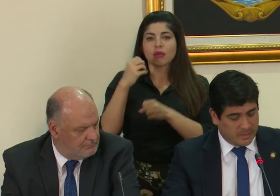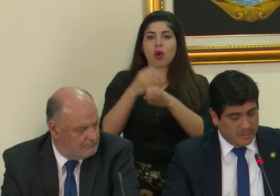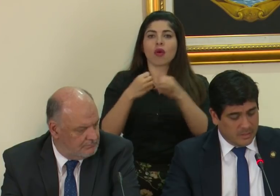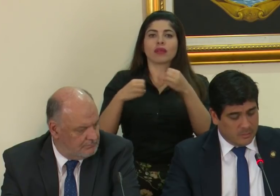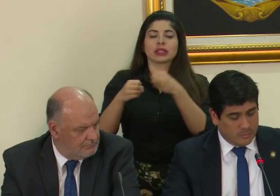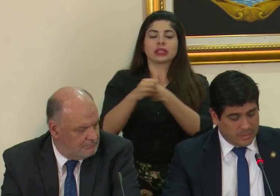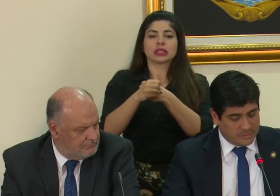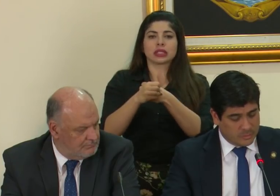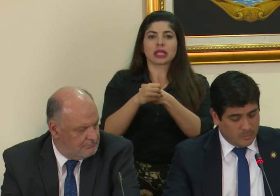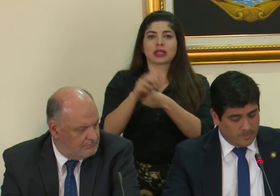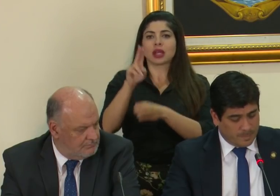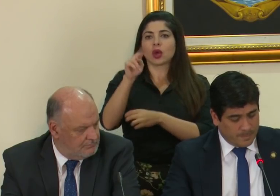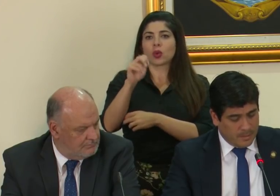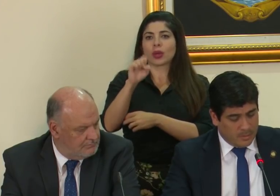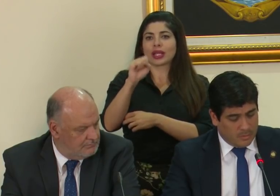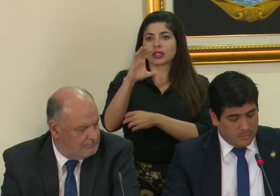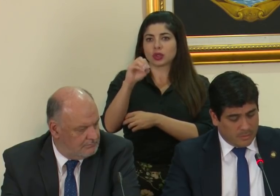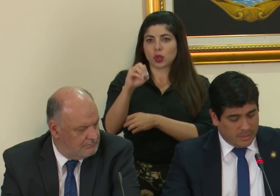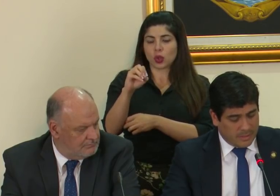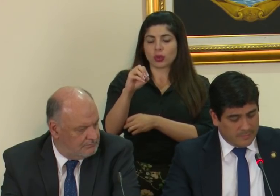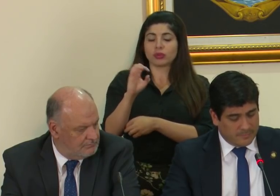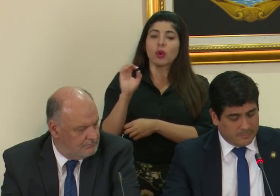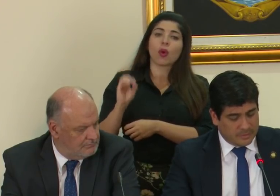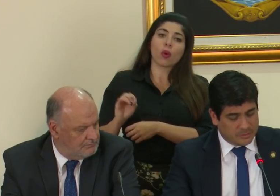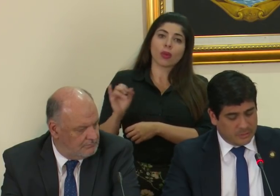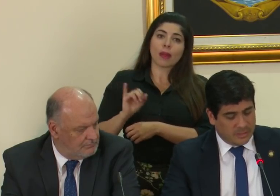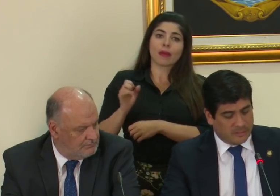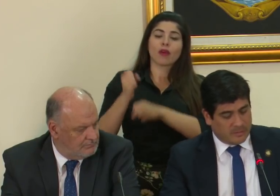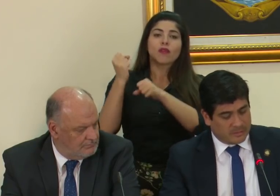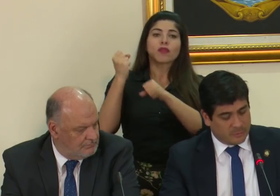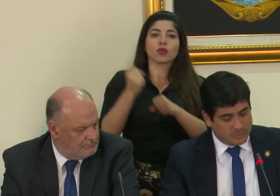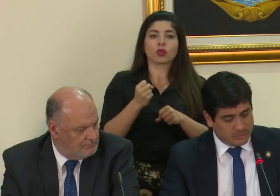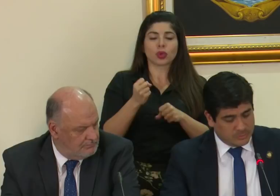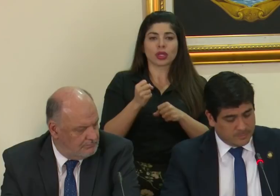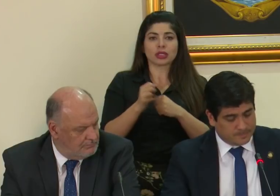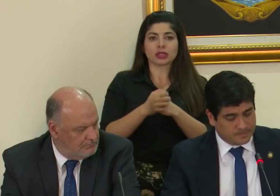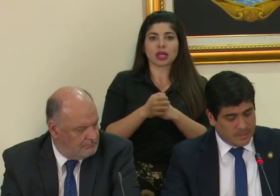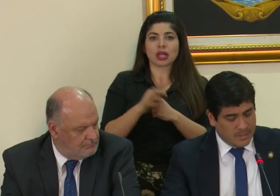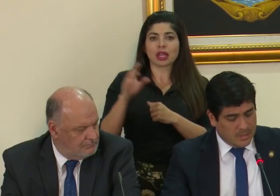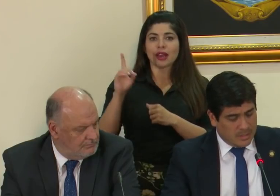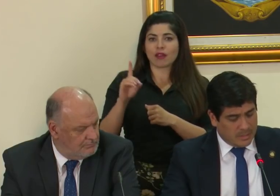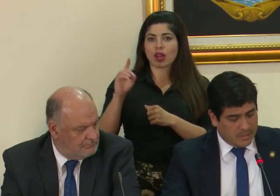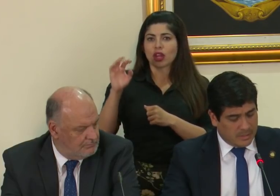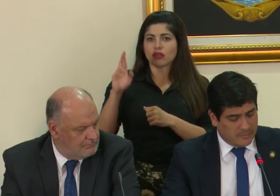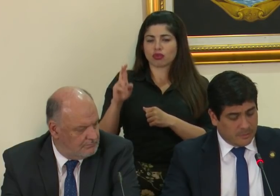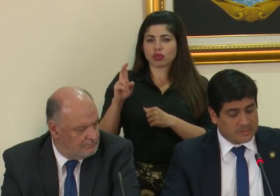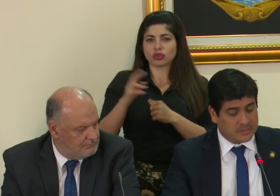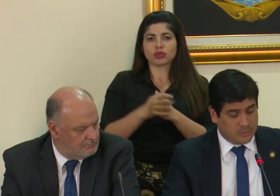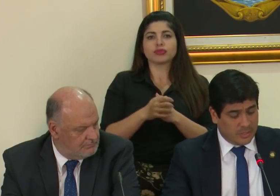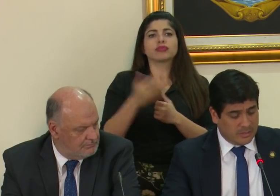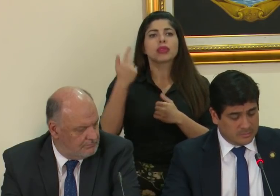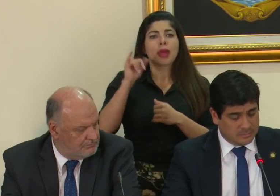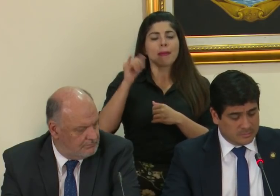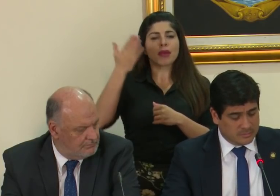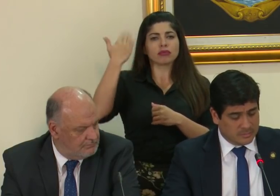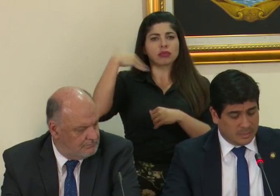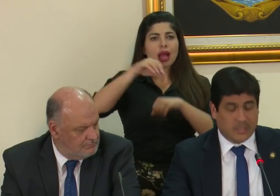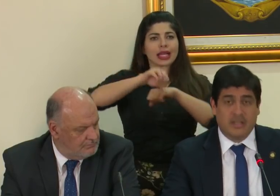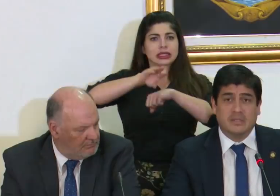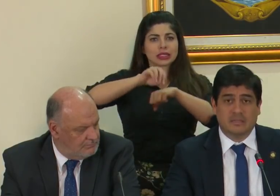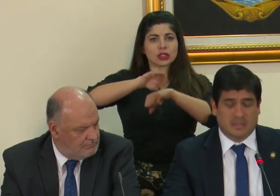de UNESCO o de Fundación Leatherback Trust. Fue asesora